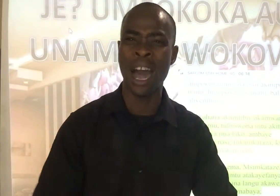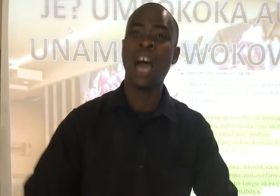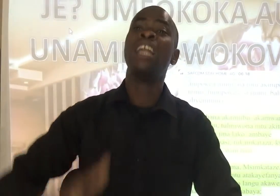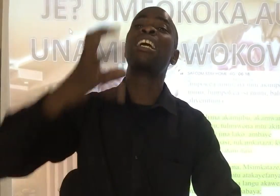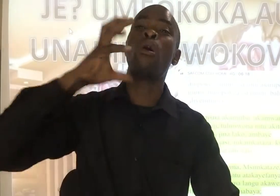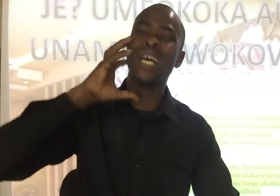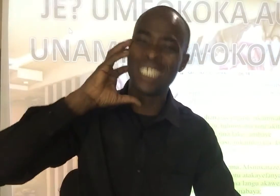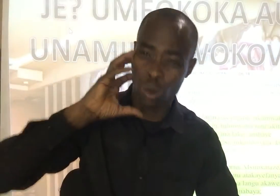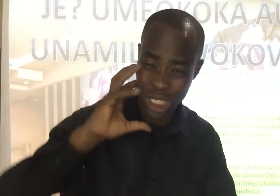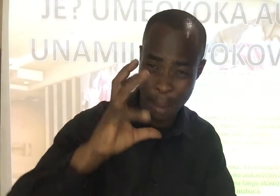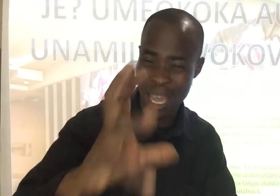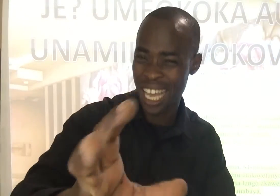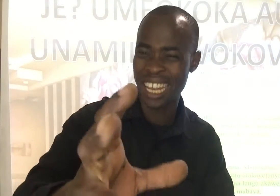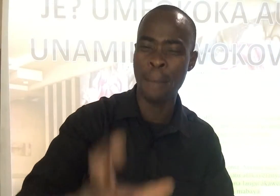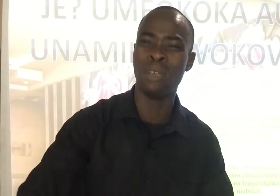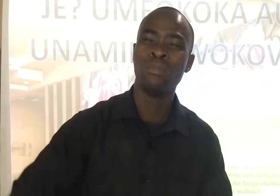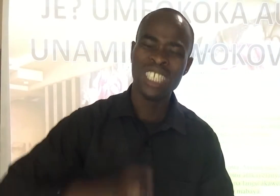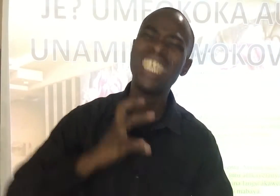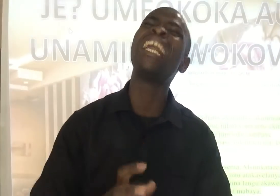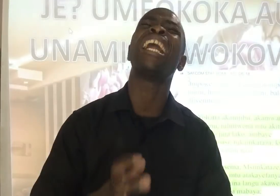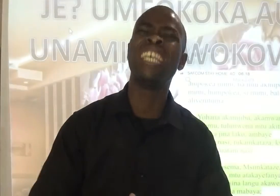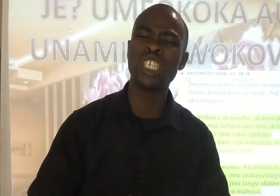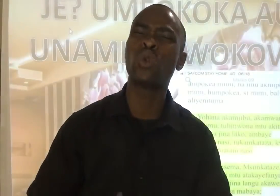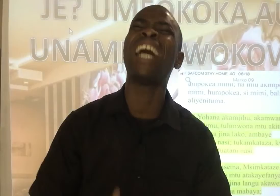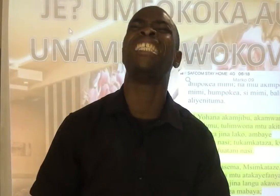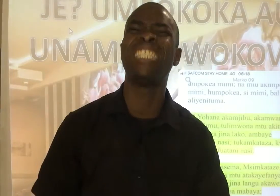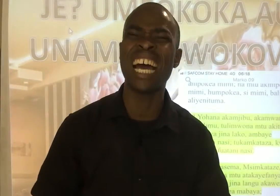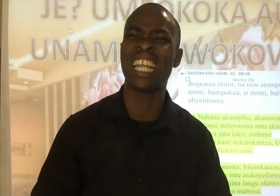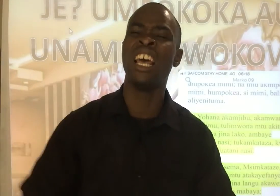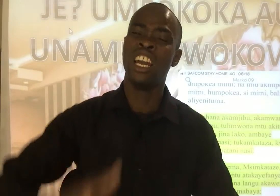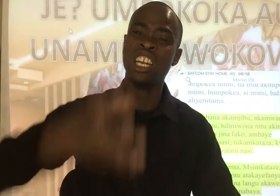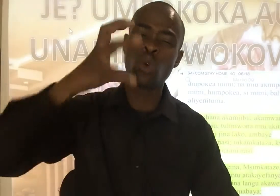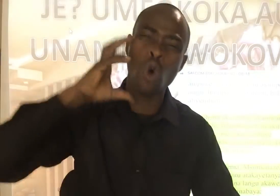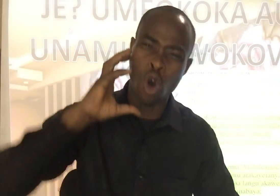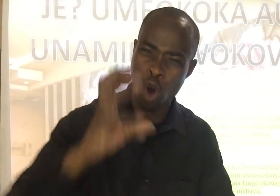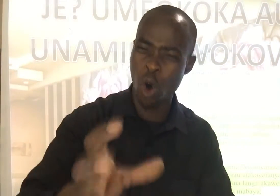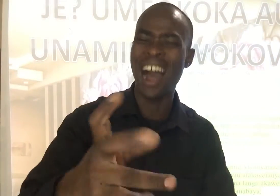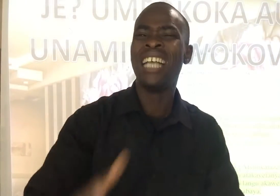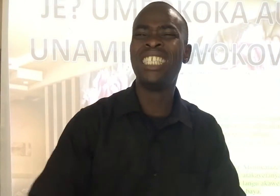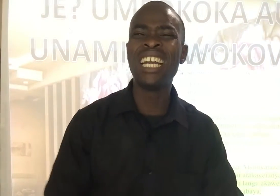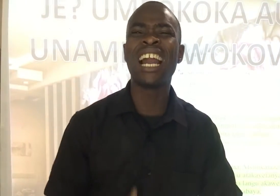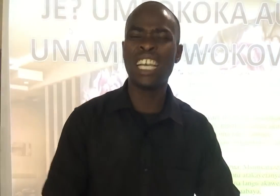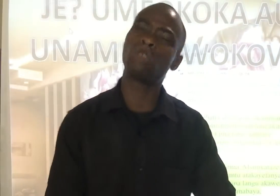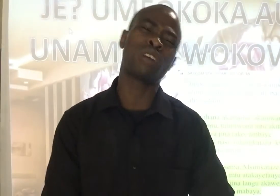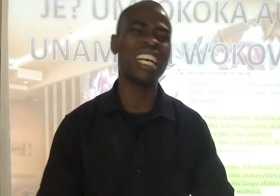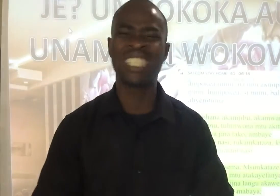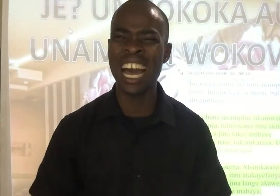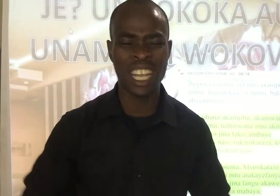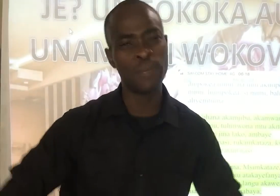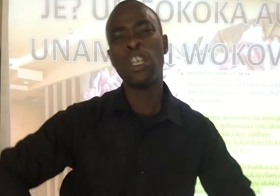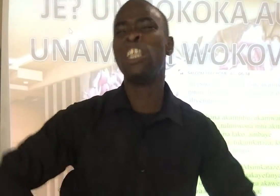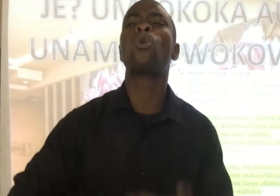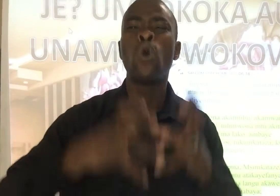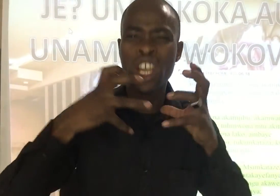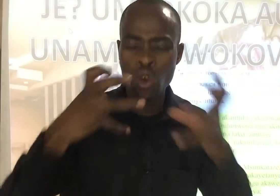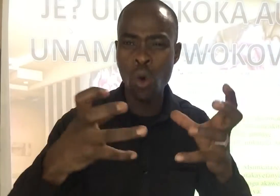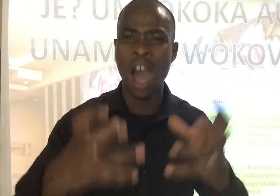mba likaweze kusamehe dhambi Jina la Yesu kazi yake ni kuokowa Jina la Yesu kazi yake ni kuinua